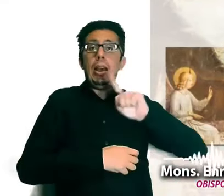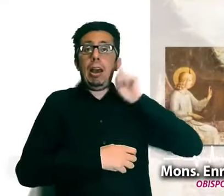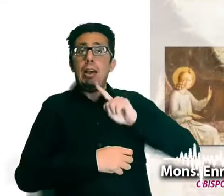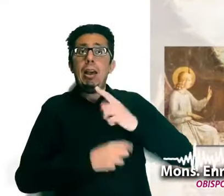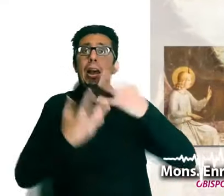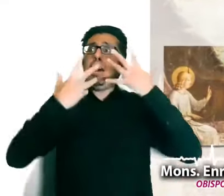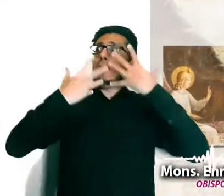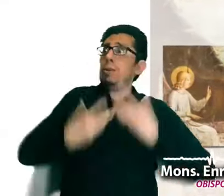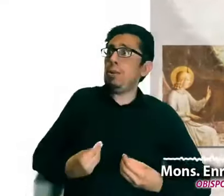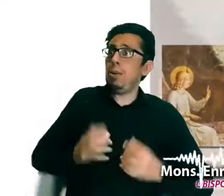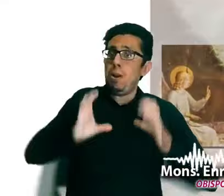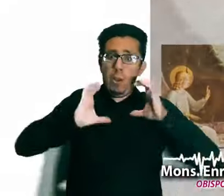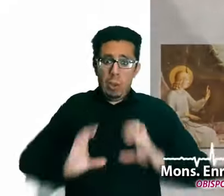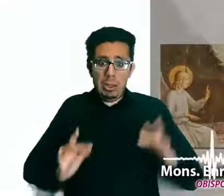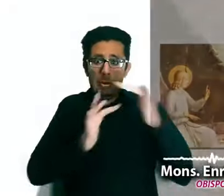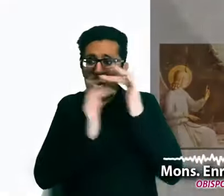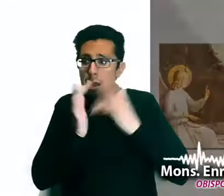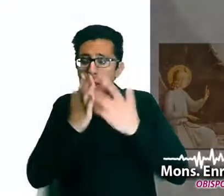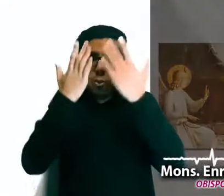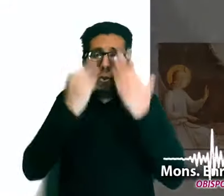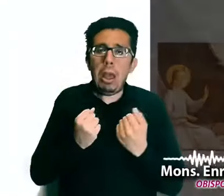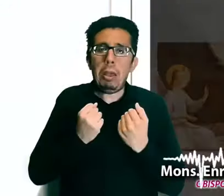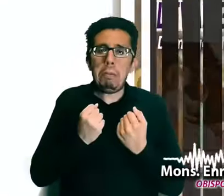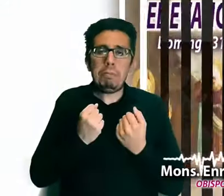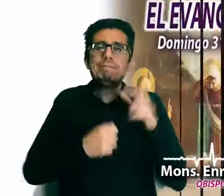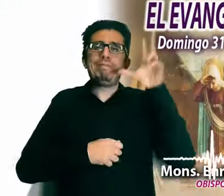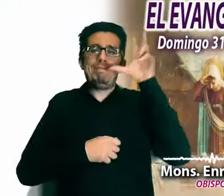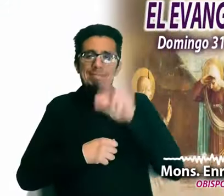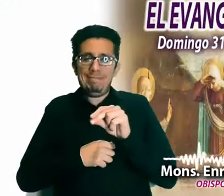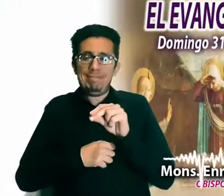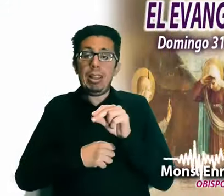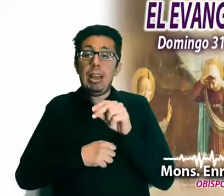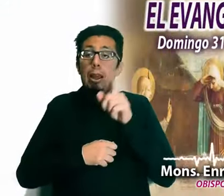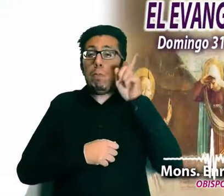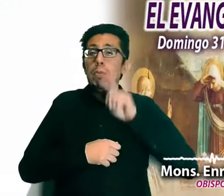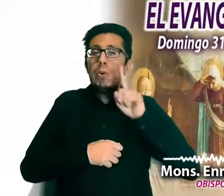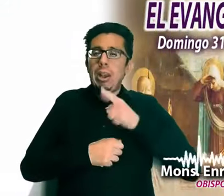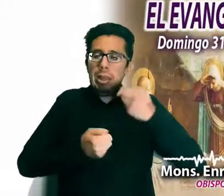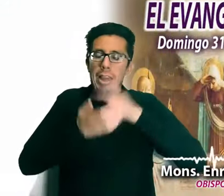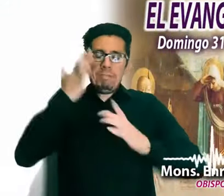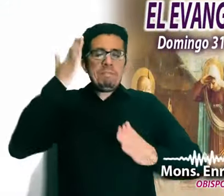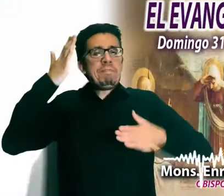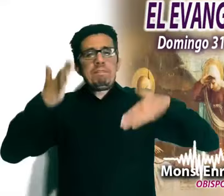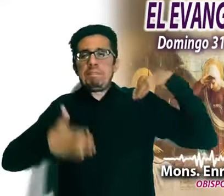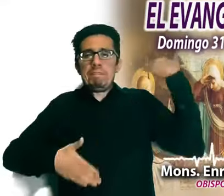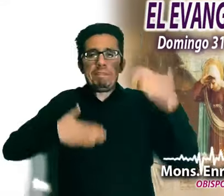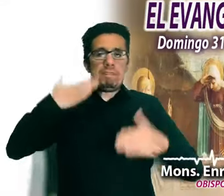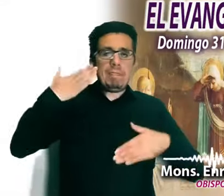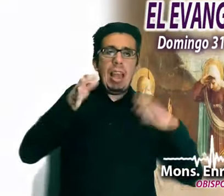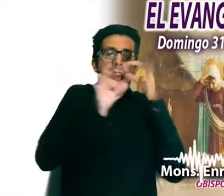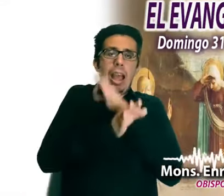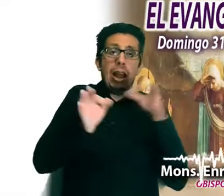porque no está el cuerpo, su espíritu se llena de alegría y corren a anunciarlo porque han